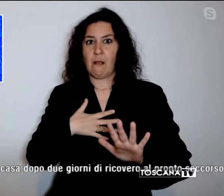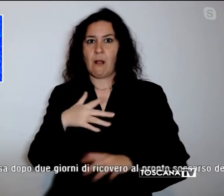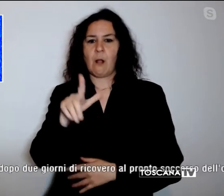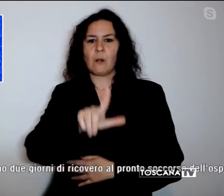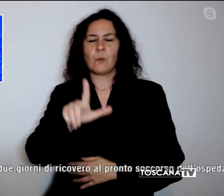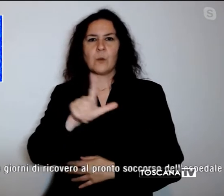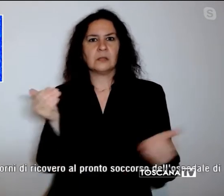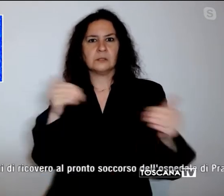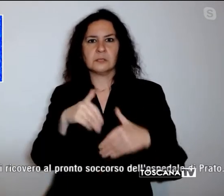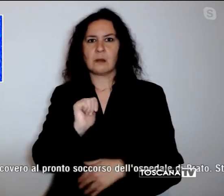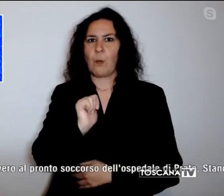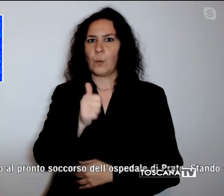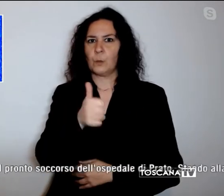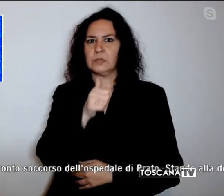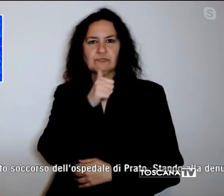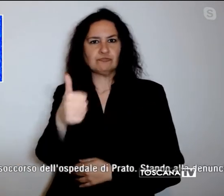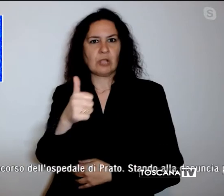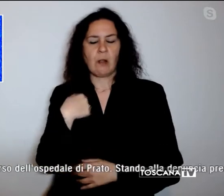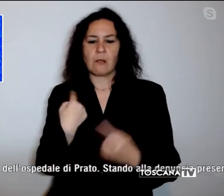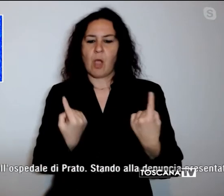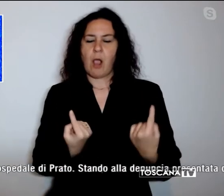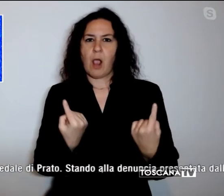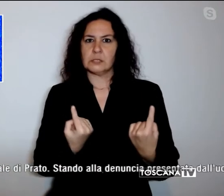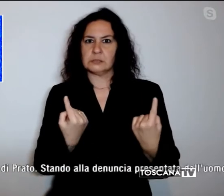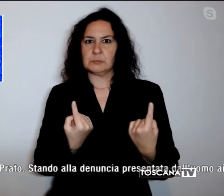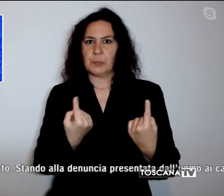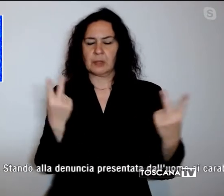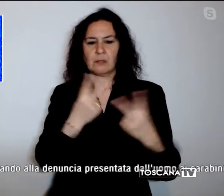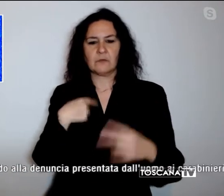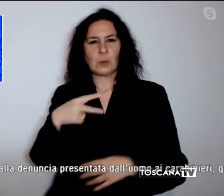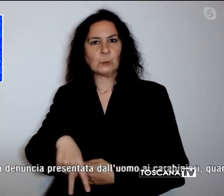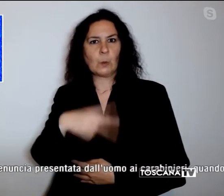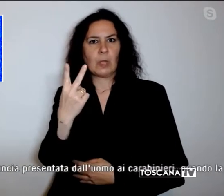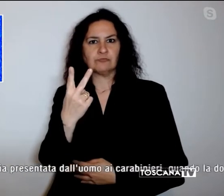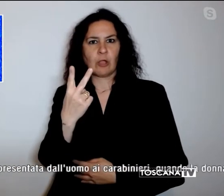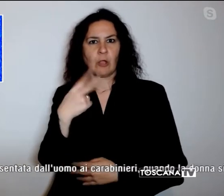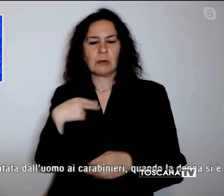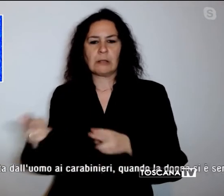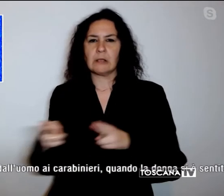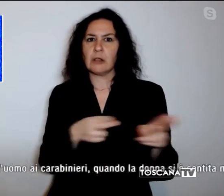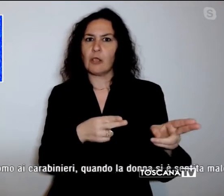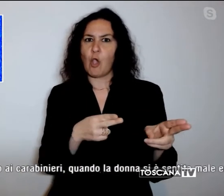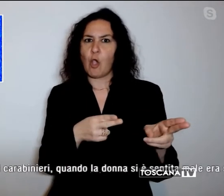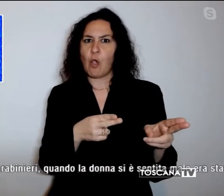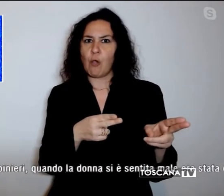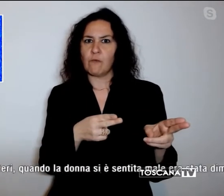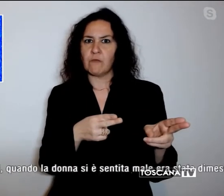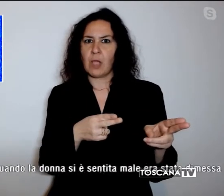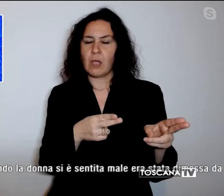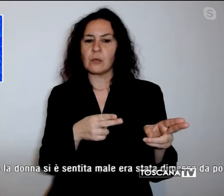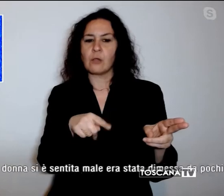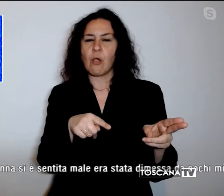aspettava di tornare a casa dopo due giorni di ricovero al pronto soccorso dell'ospedale di Prato.